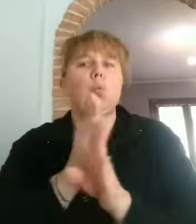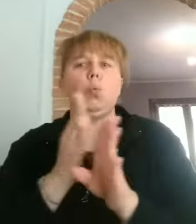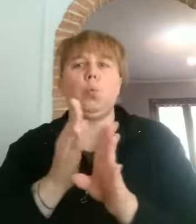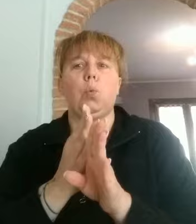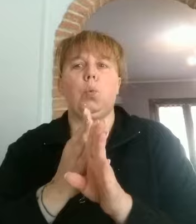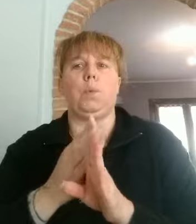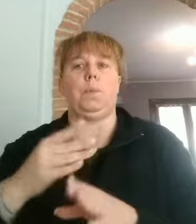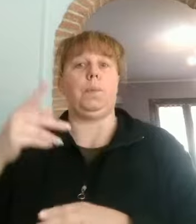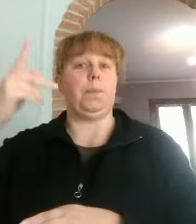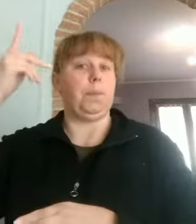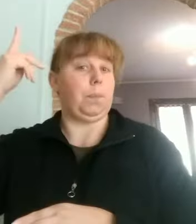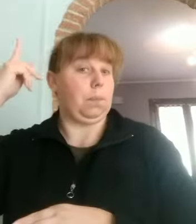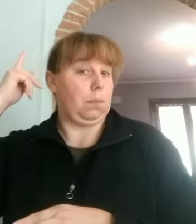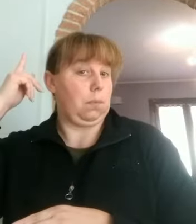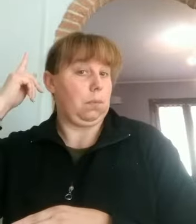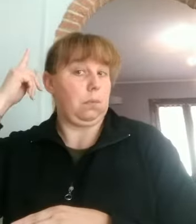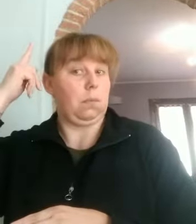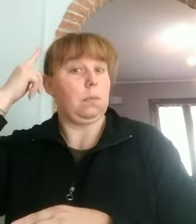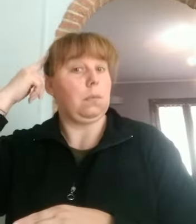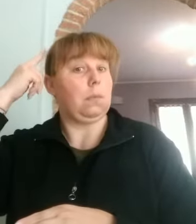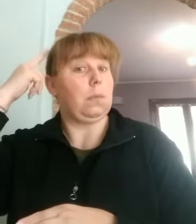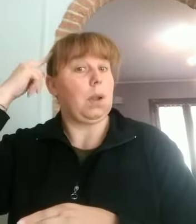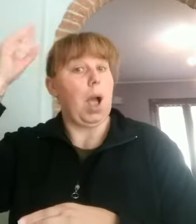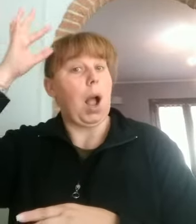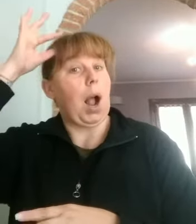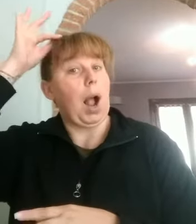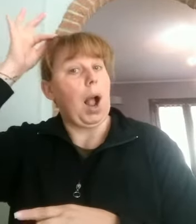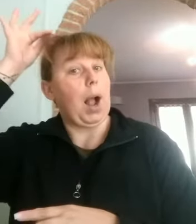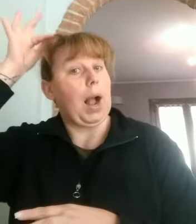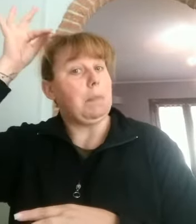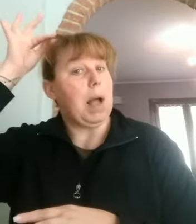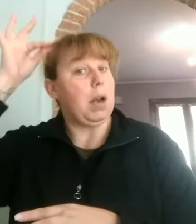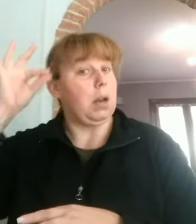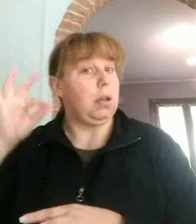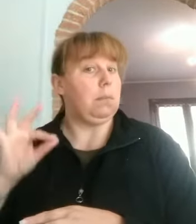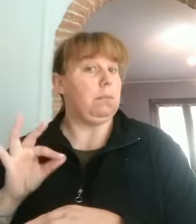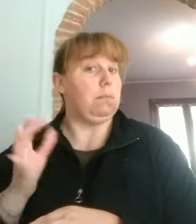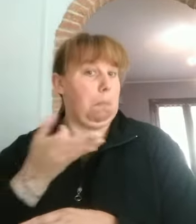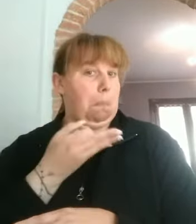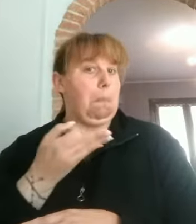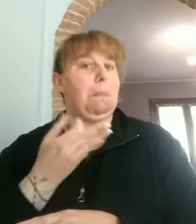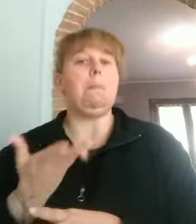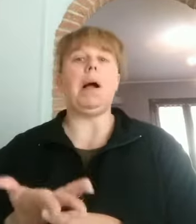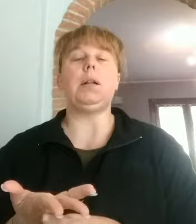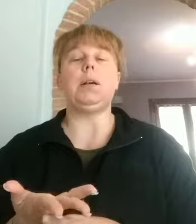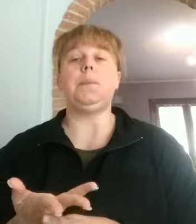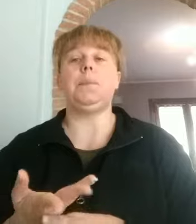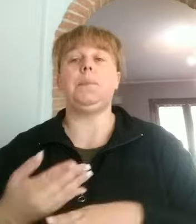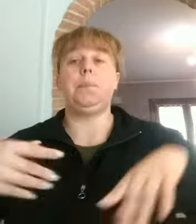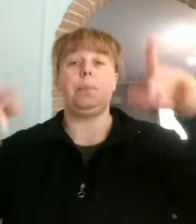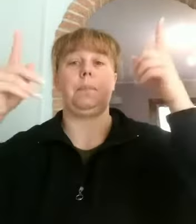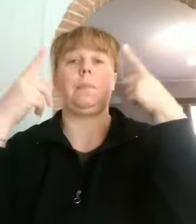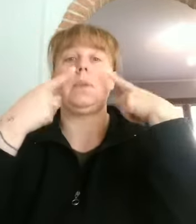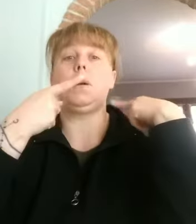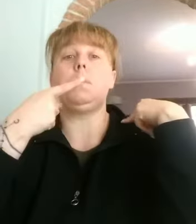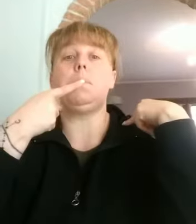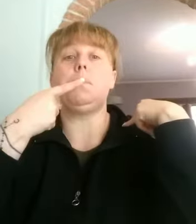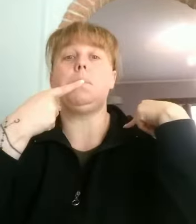The hair, i capelli. The mouth,